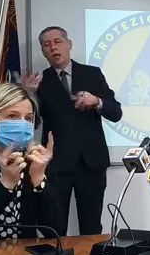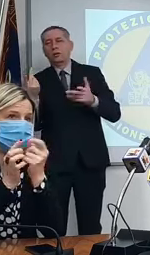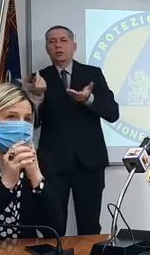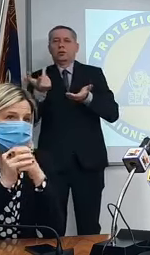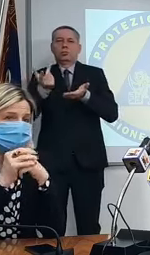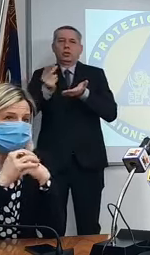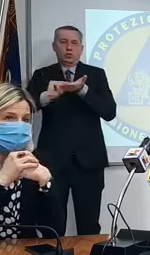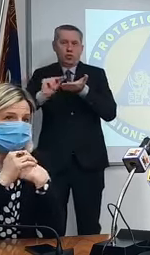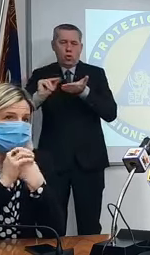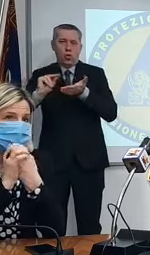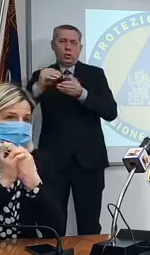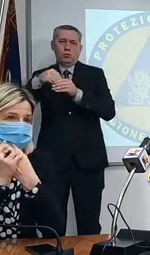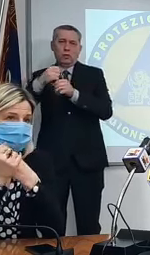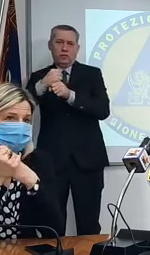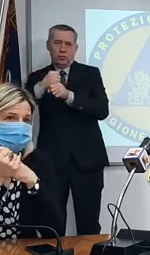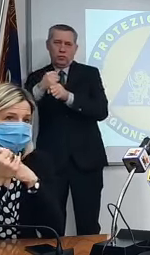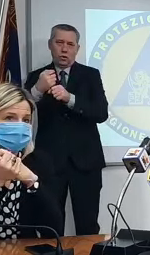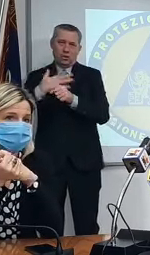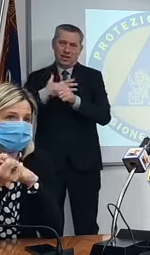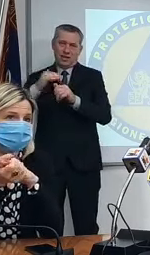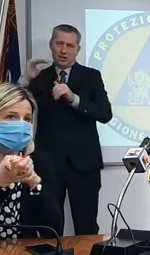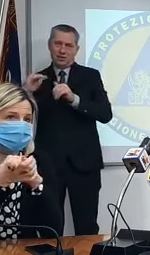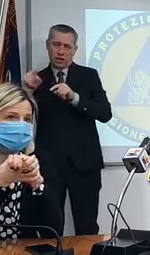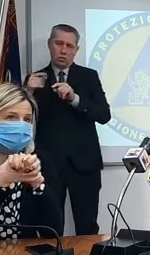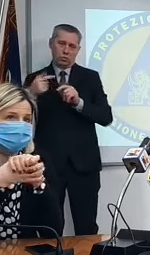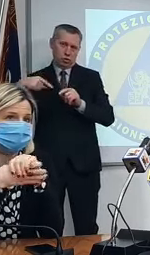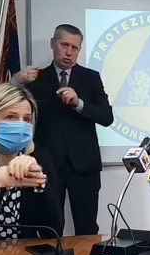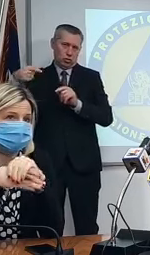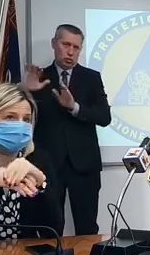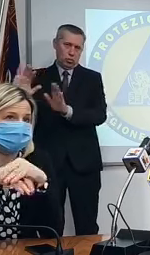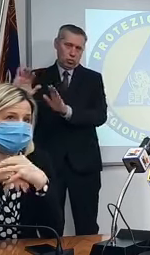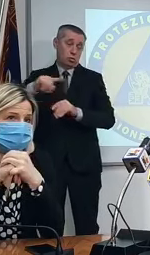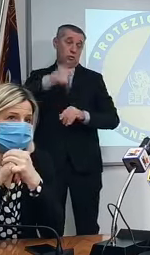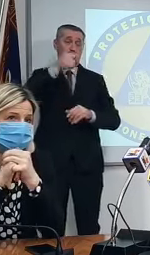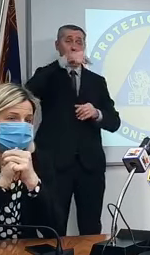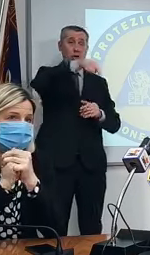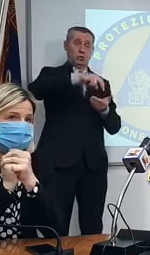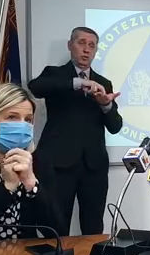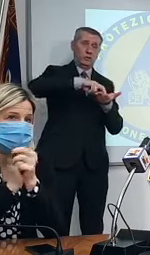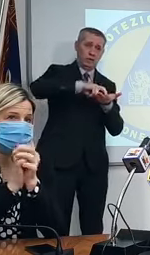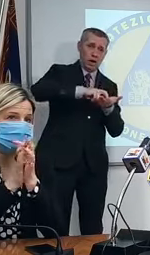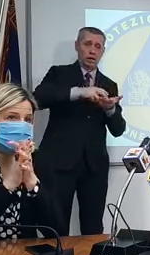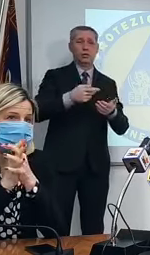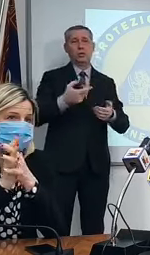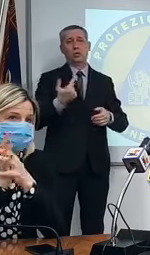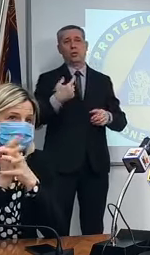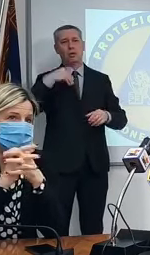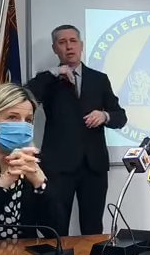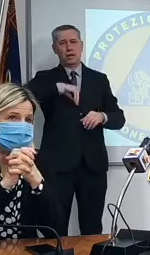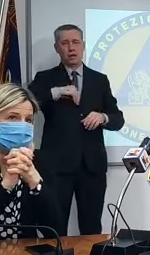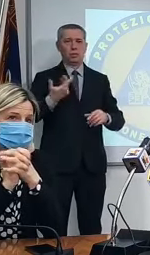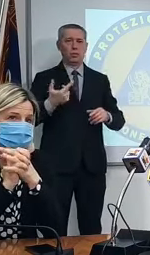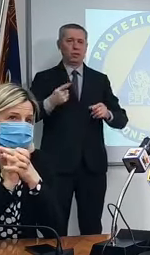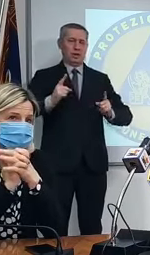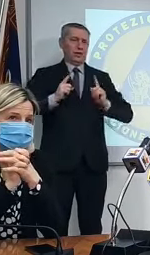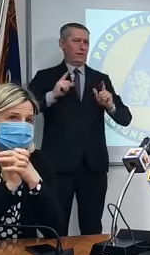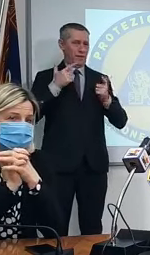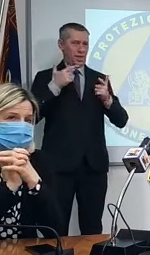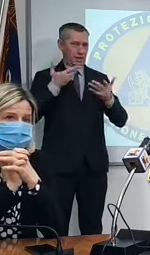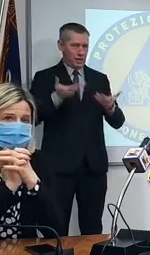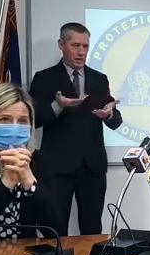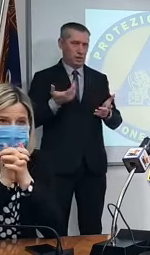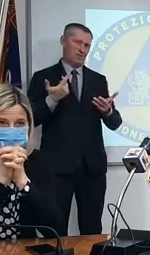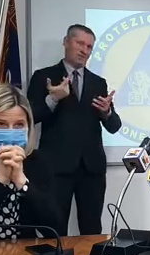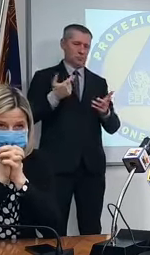mettere in sicurezza un disabile una persona fragile che ha comorbidità un immunodepresso o altro quindi presidente